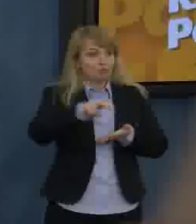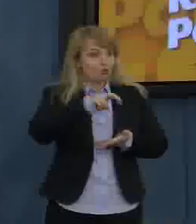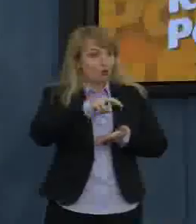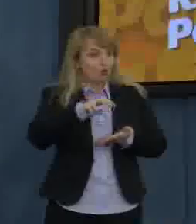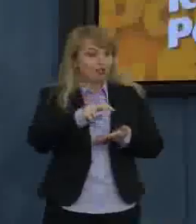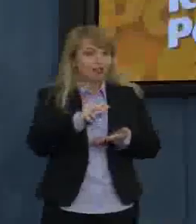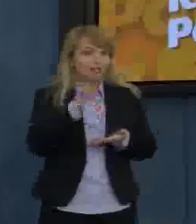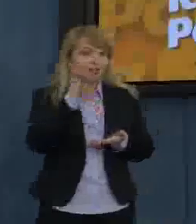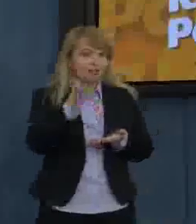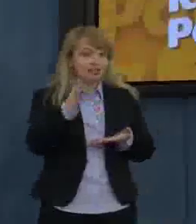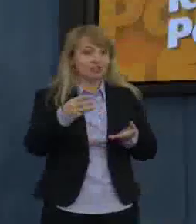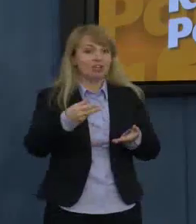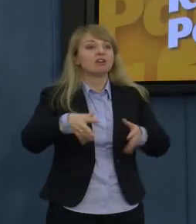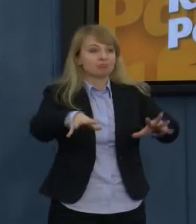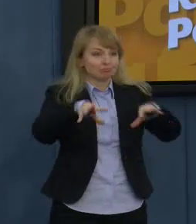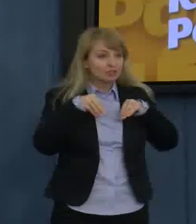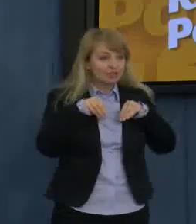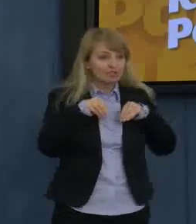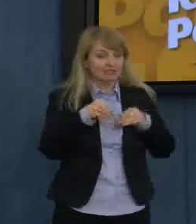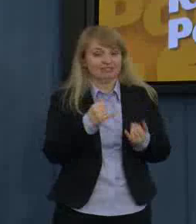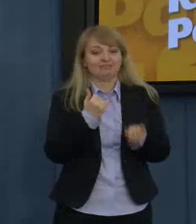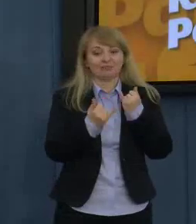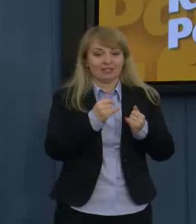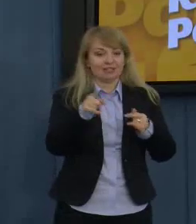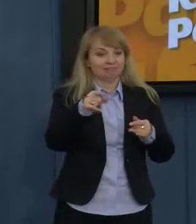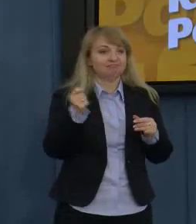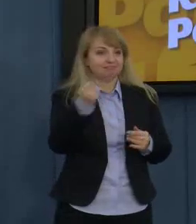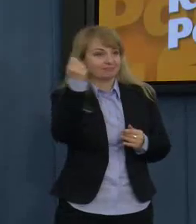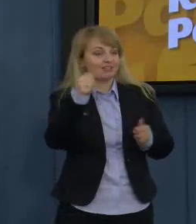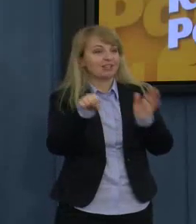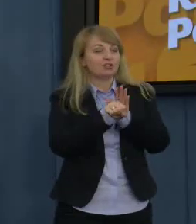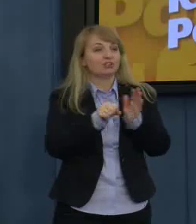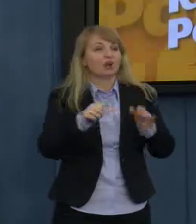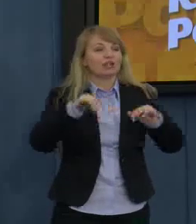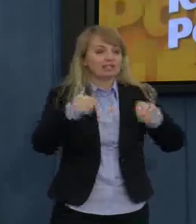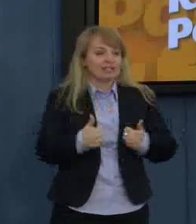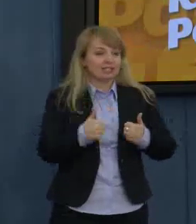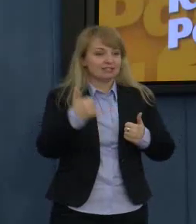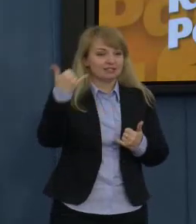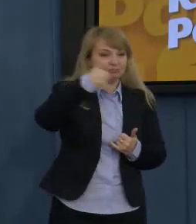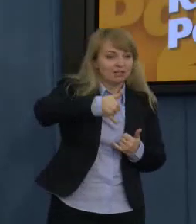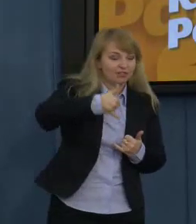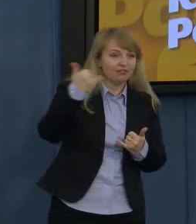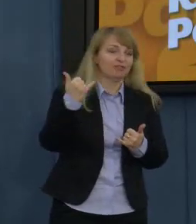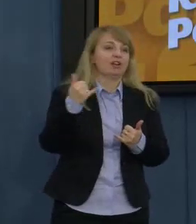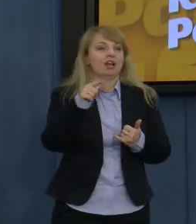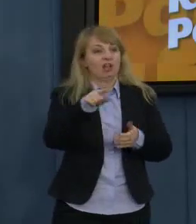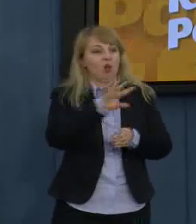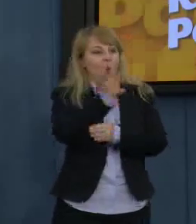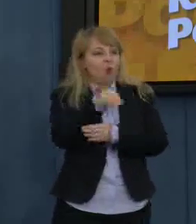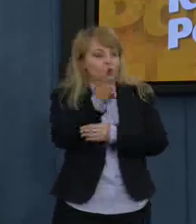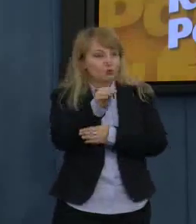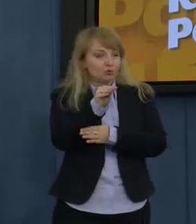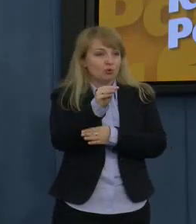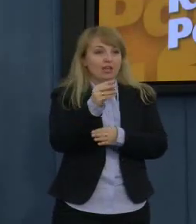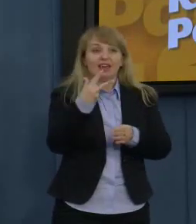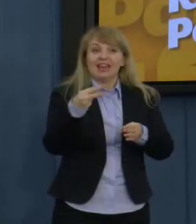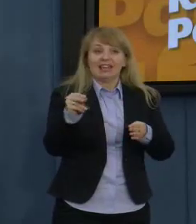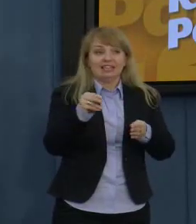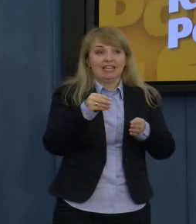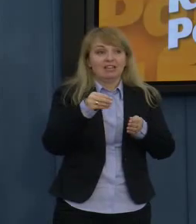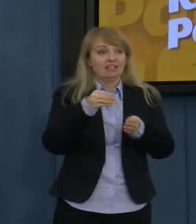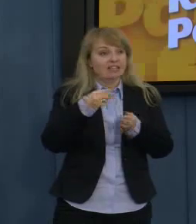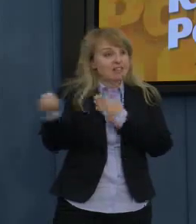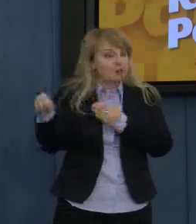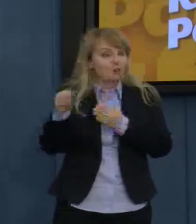się na stację benzynową i będziecie mieli takiego pecha, że akurat ta stacja benzynowa oszukuje i nie odprowadzi VAT-u, i minister Rostowski nie będzie w stanie ściągnąć tego